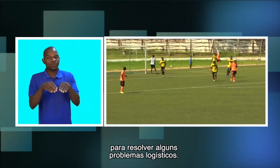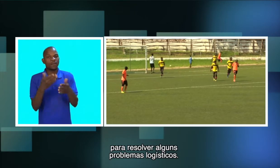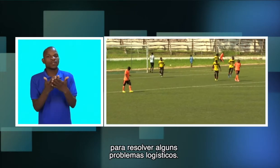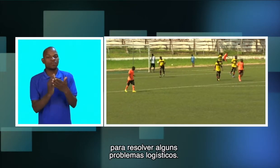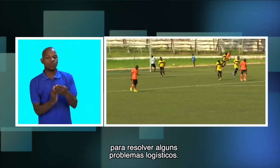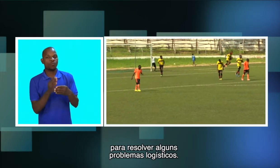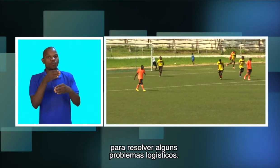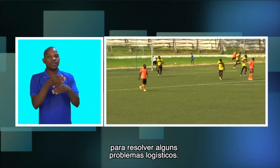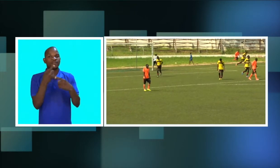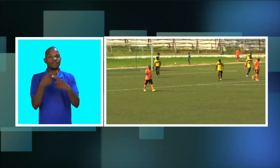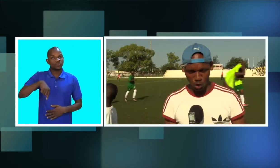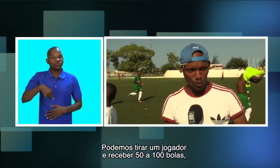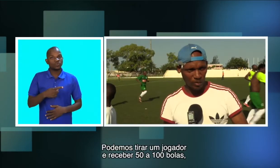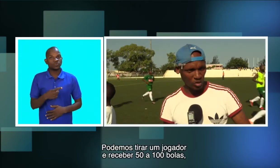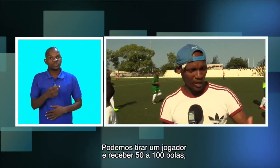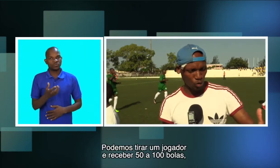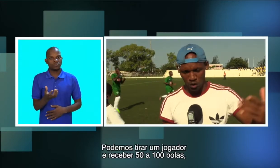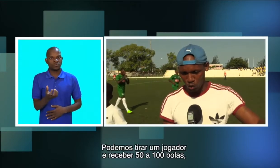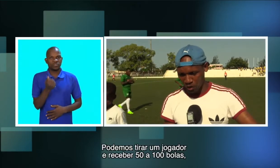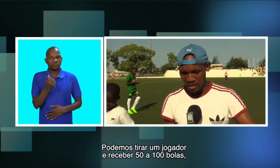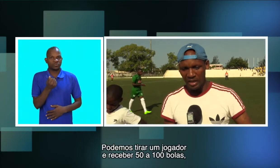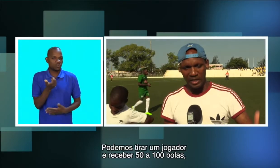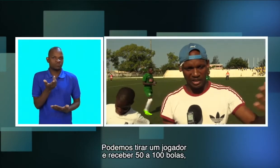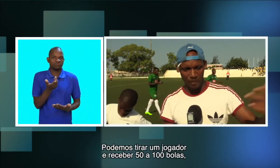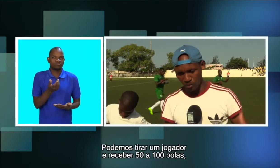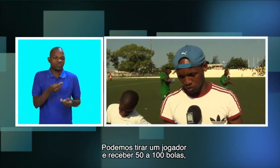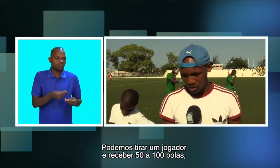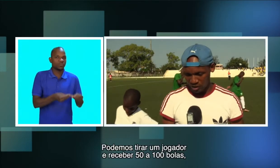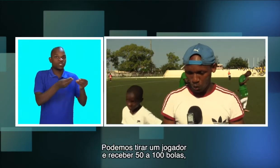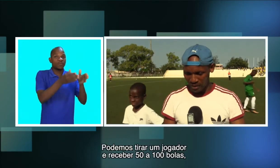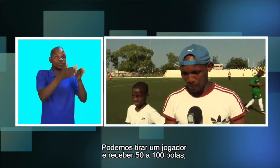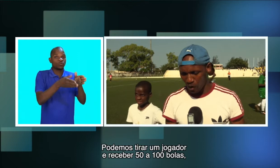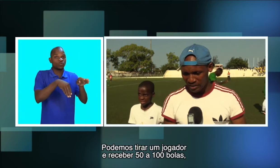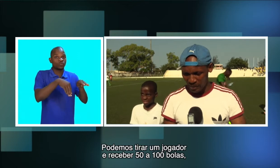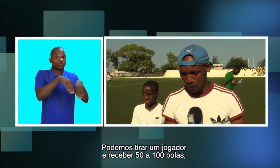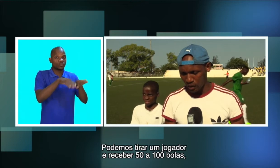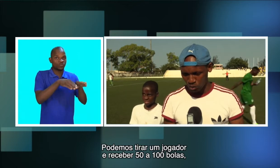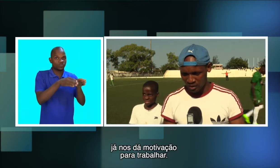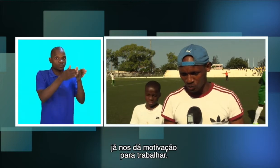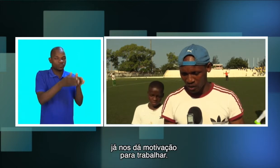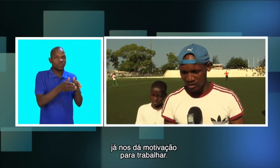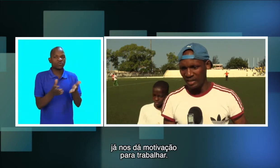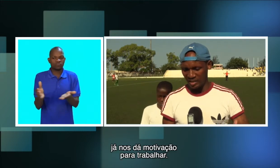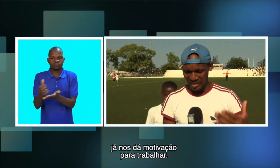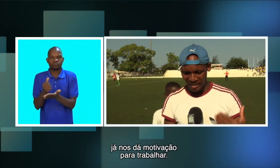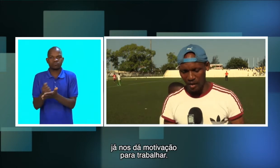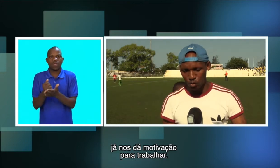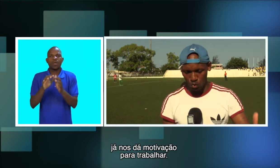logísticos. Nós podemos tirar um jogador e recebermos 50 bolas, 100 bolas, 200 bolas, já está a dar-nos